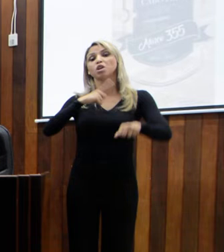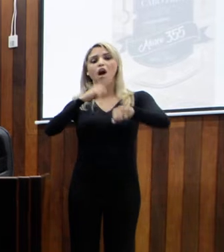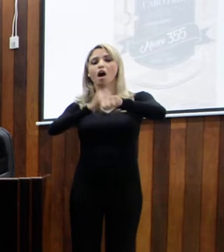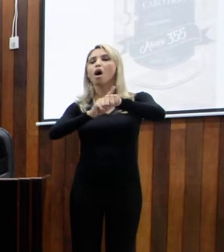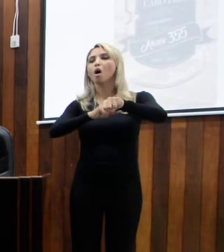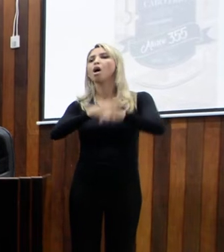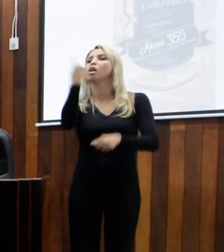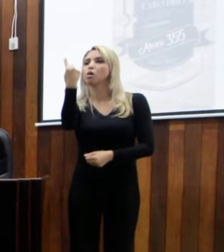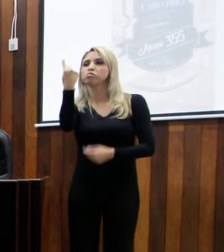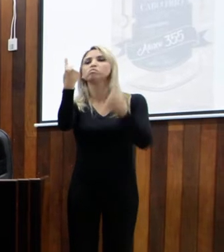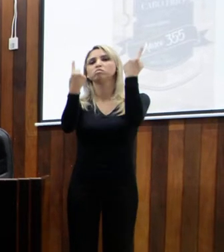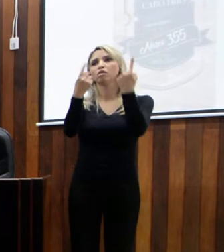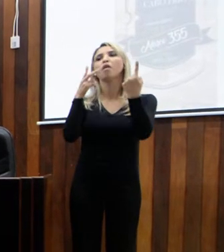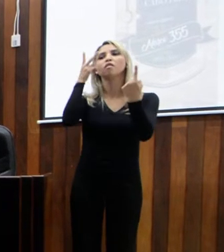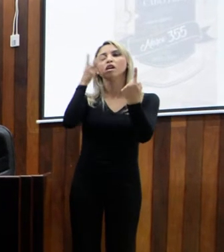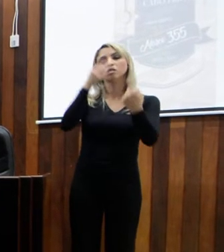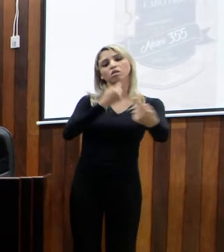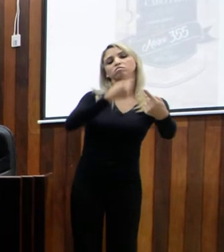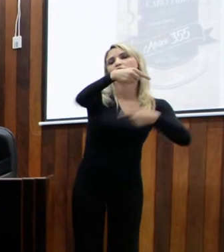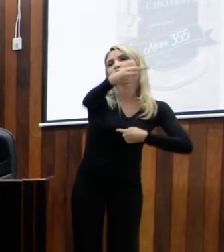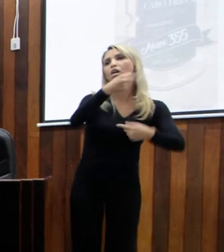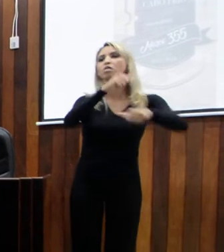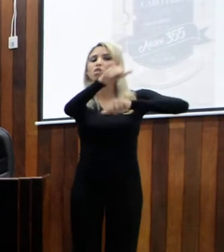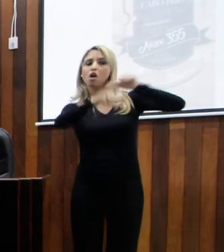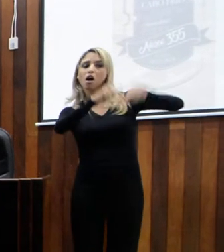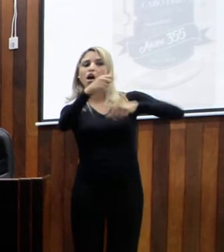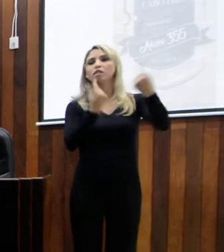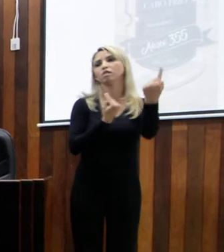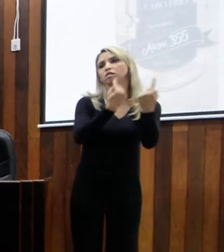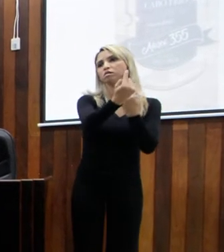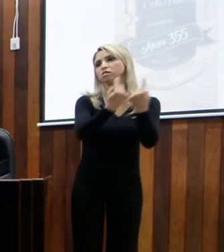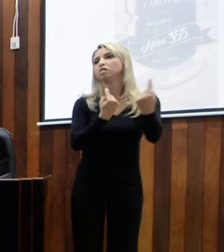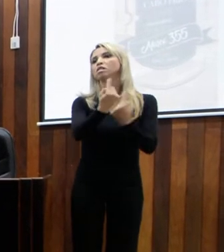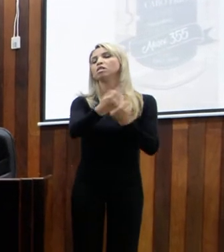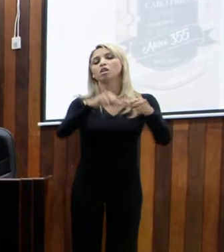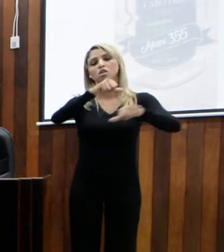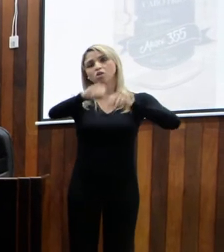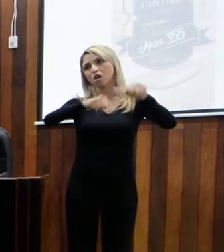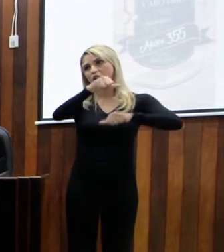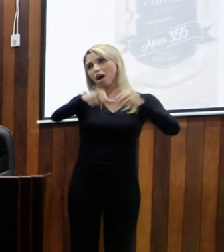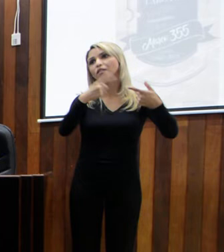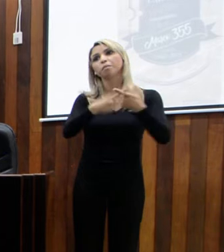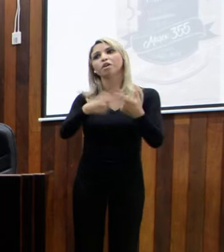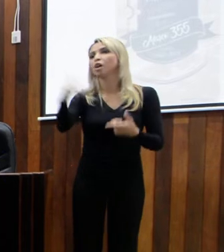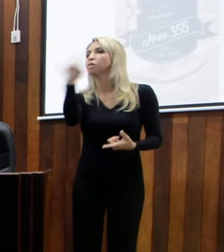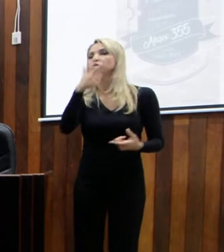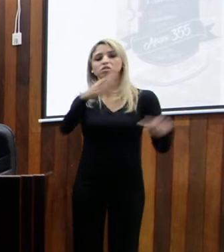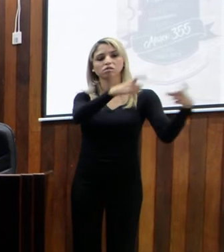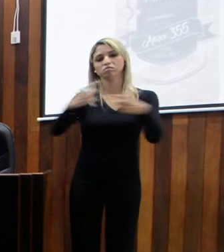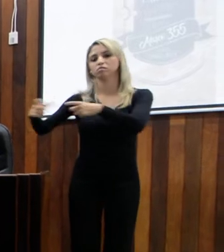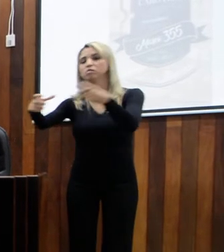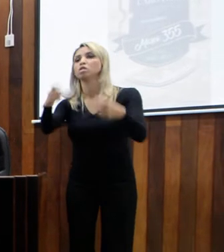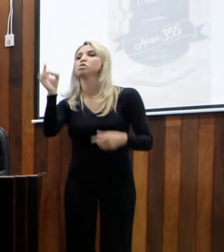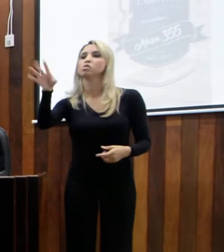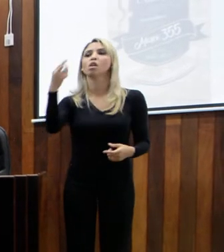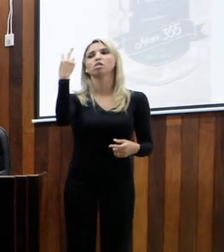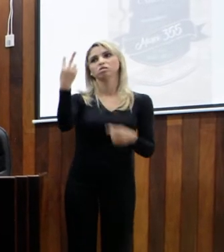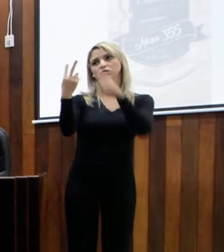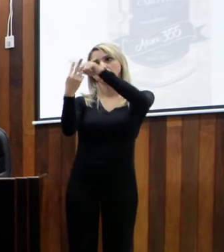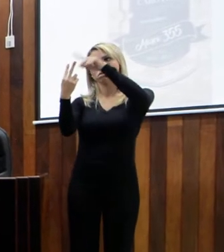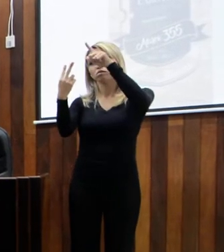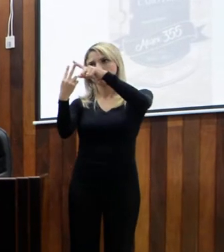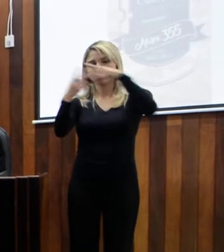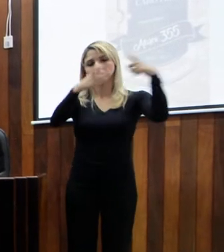um vereador no gabinete. E o Ais, quando foi presidente, pôde construir os anexos. E esse prédio da frente, construindo 17